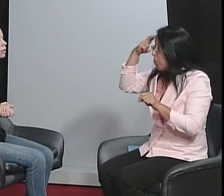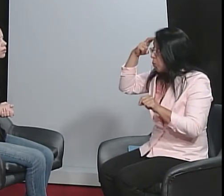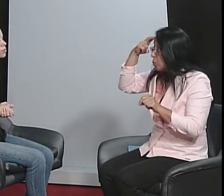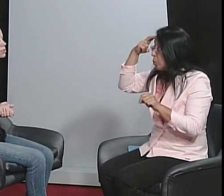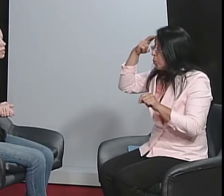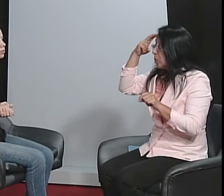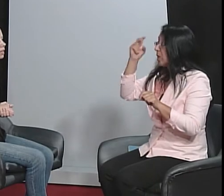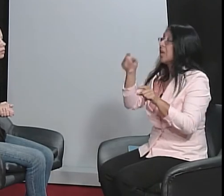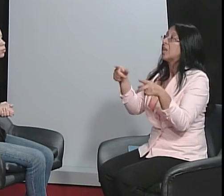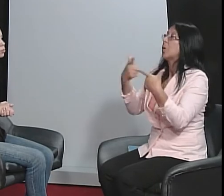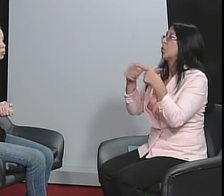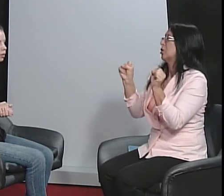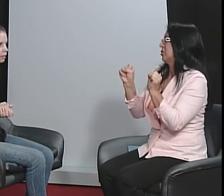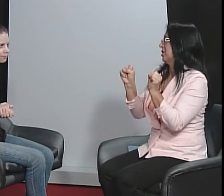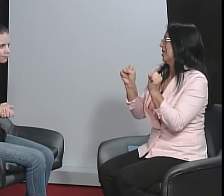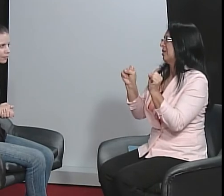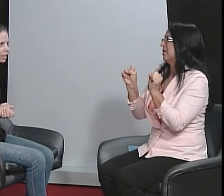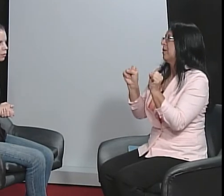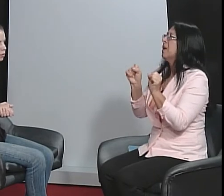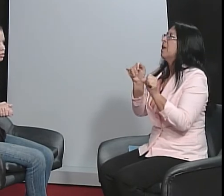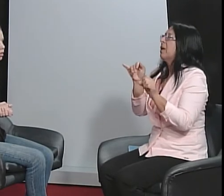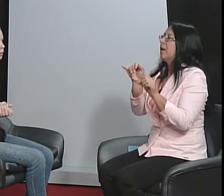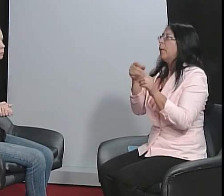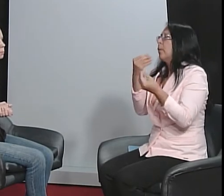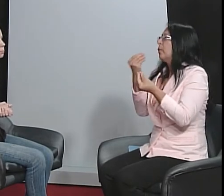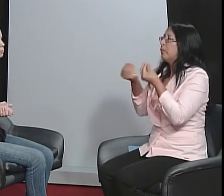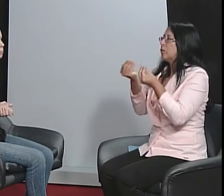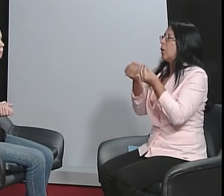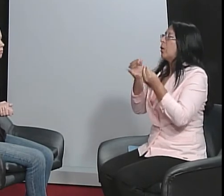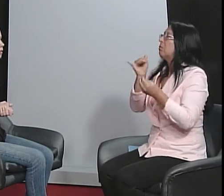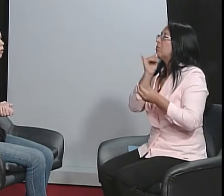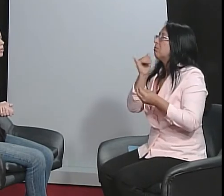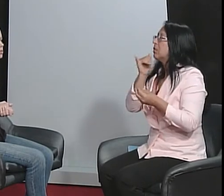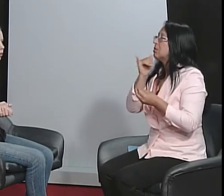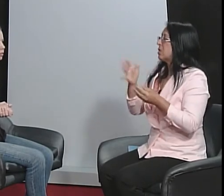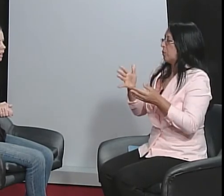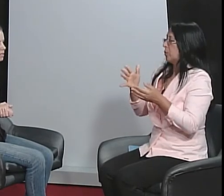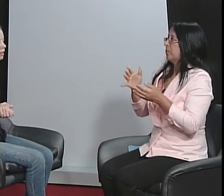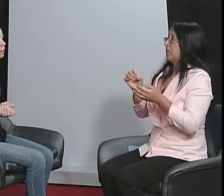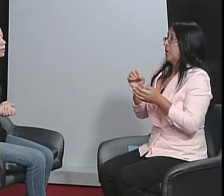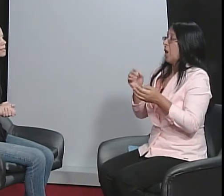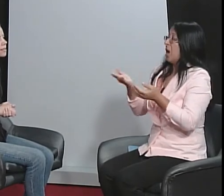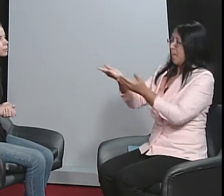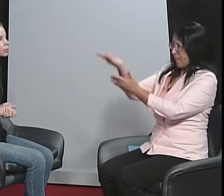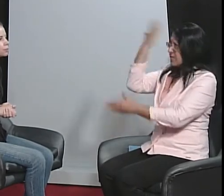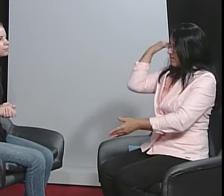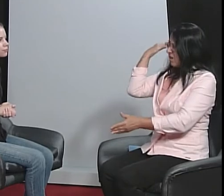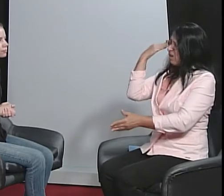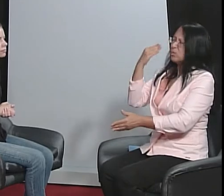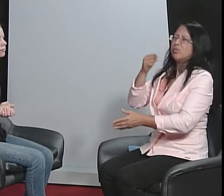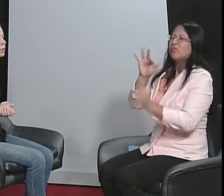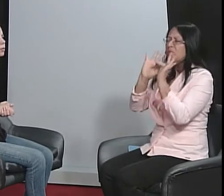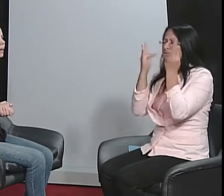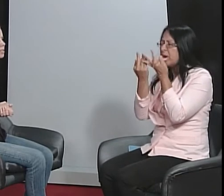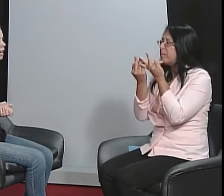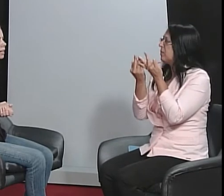construção da cultura linguística. Como que isso acontece, né? Por exemplo, no passado,